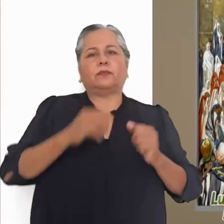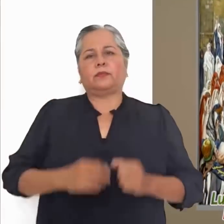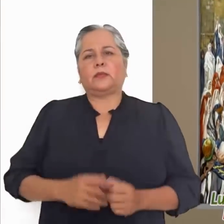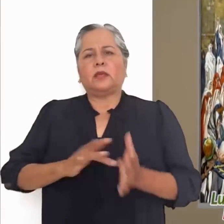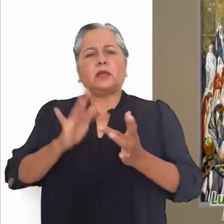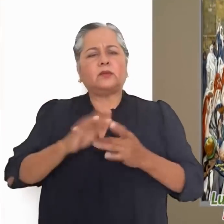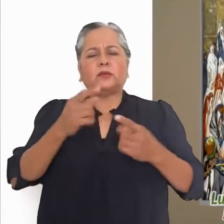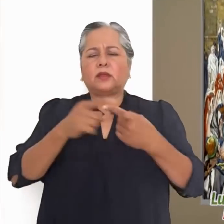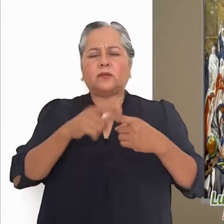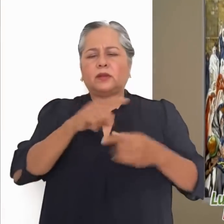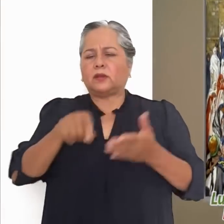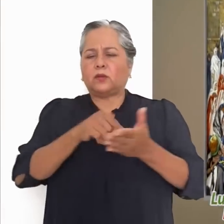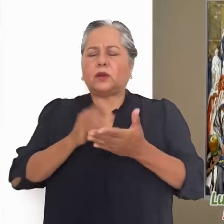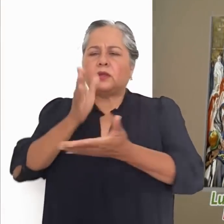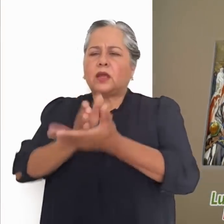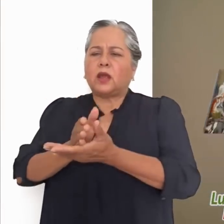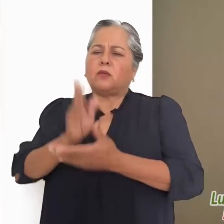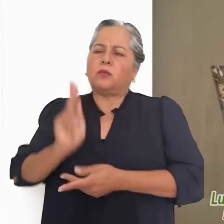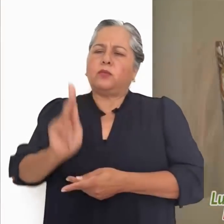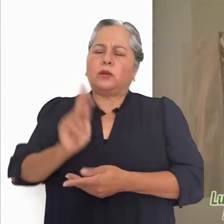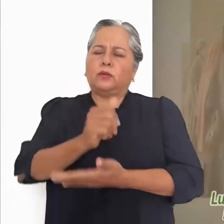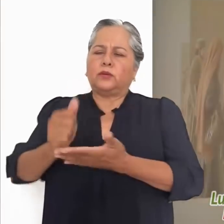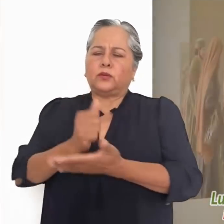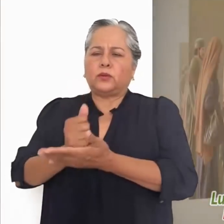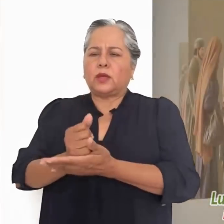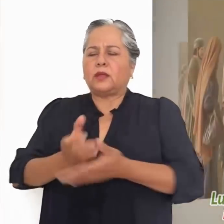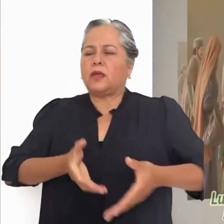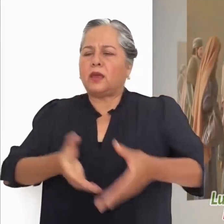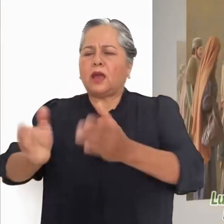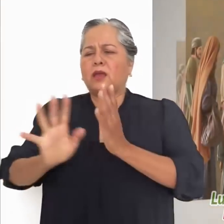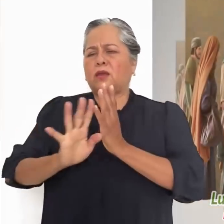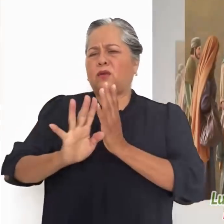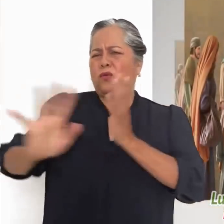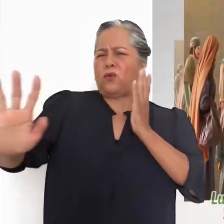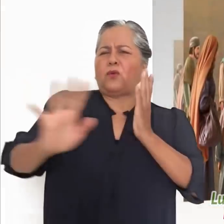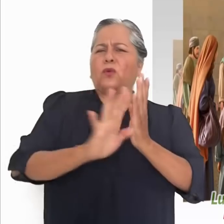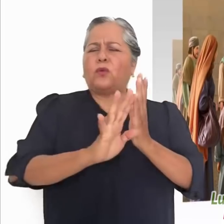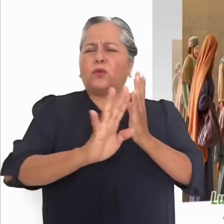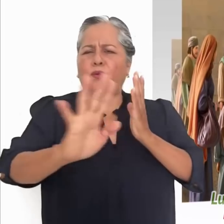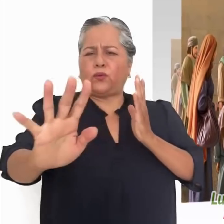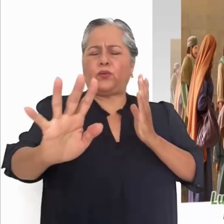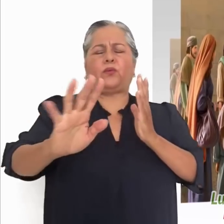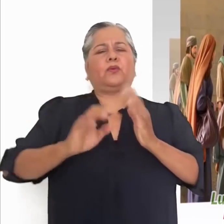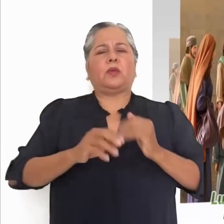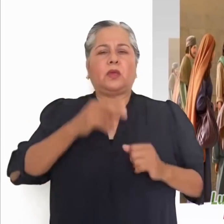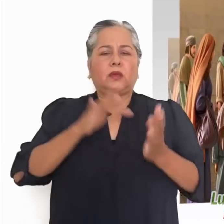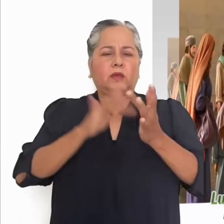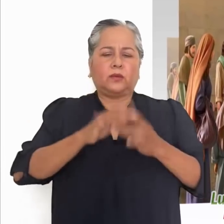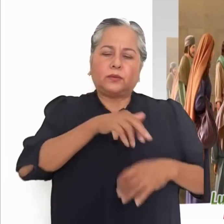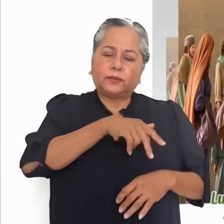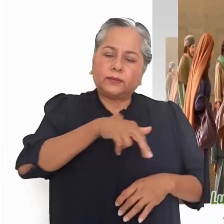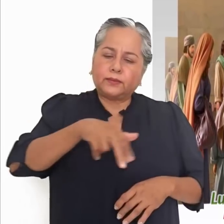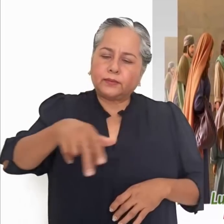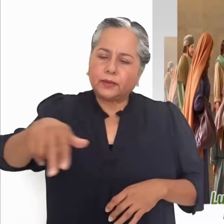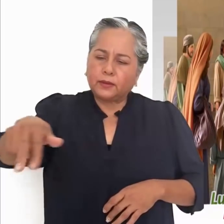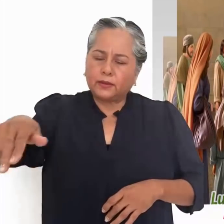poblados, ciudades o caseríos, la gente le ponía a sus enfermos en la calle, y le rogaba